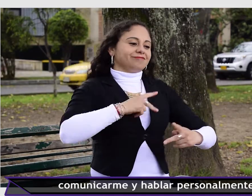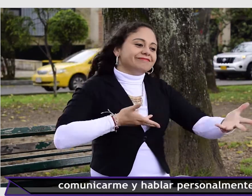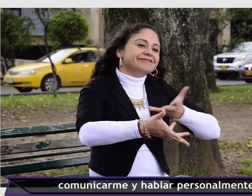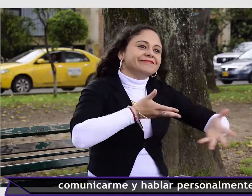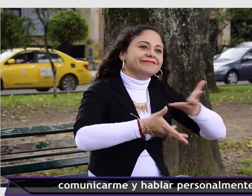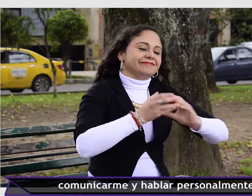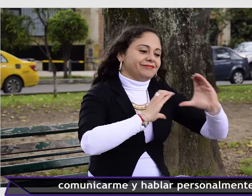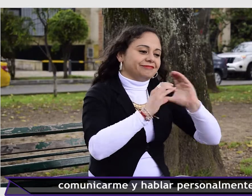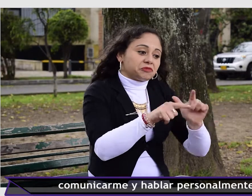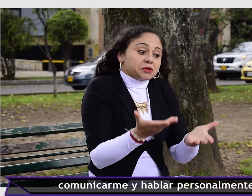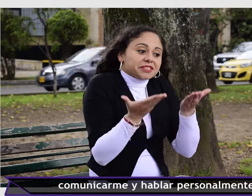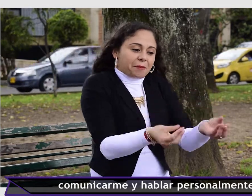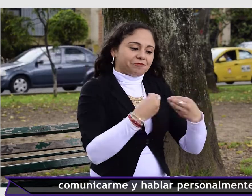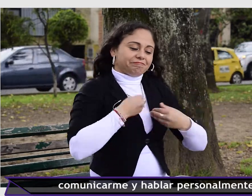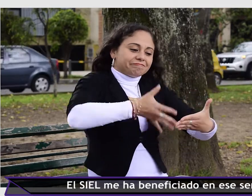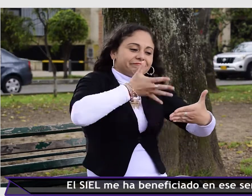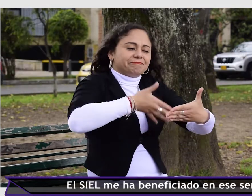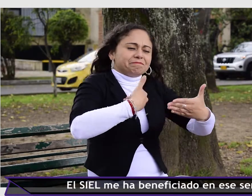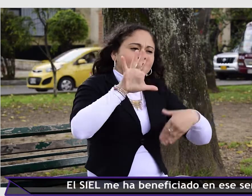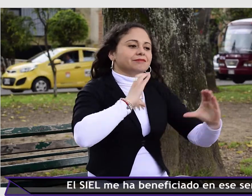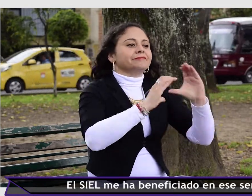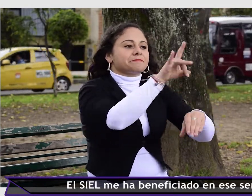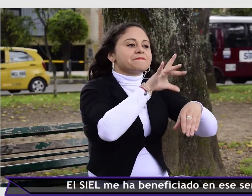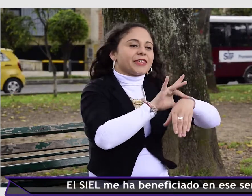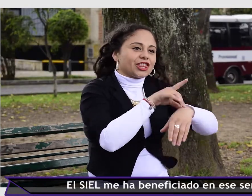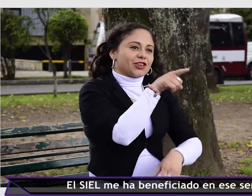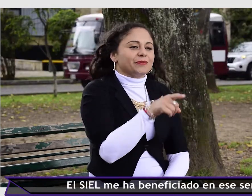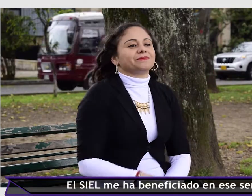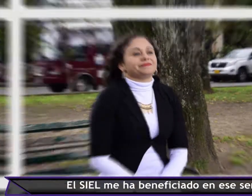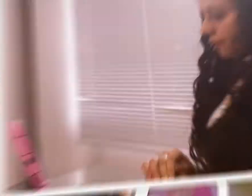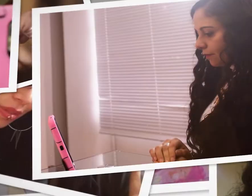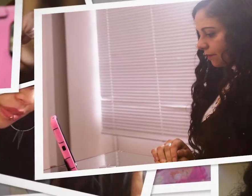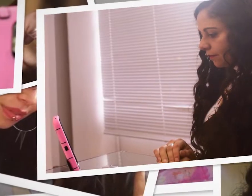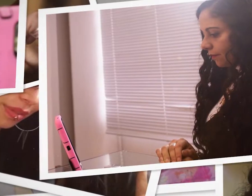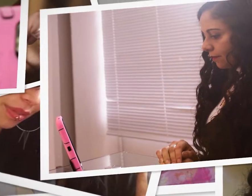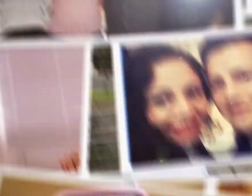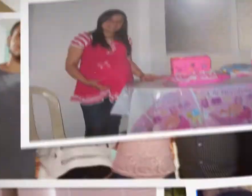sola, comunicarme y hablar personalmente con él. El Ciel me ha beneficiado en ese sentido. Música